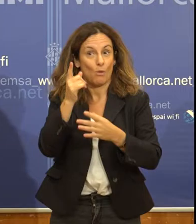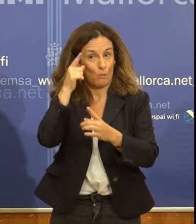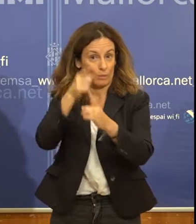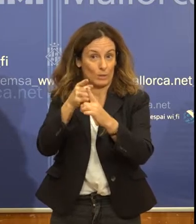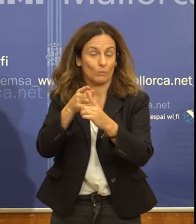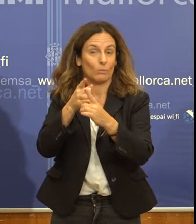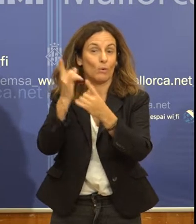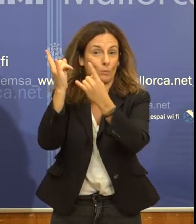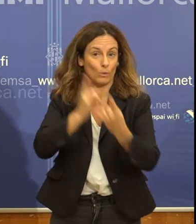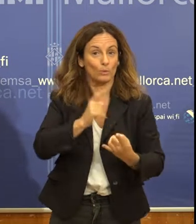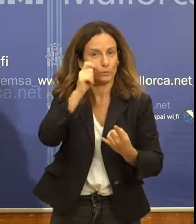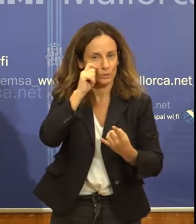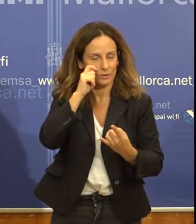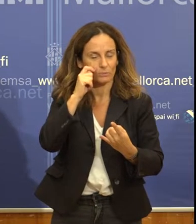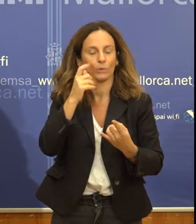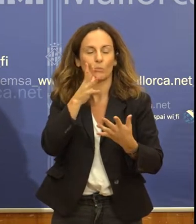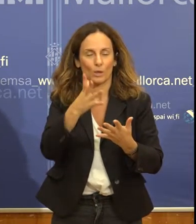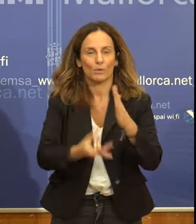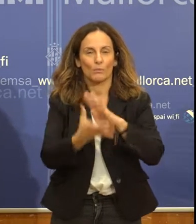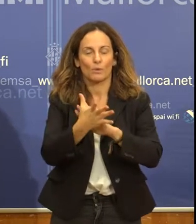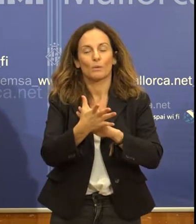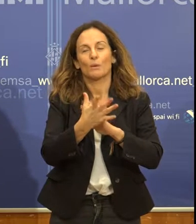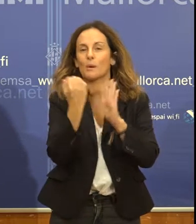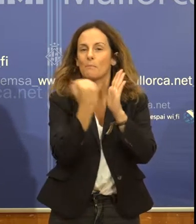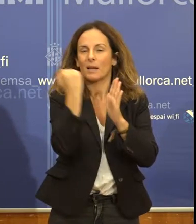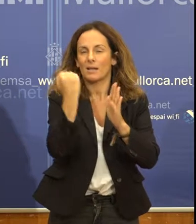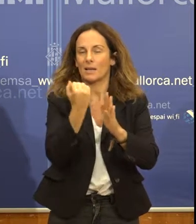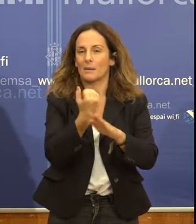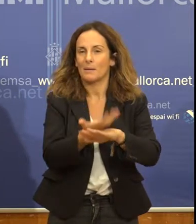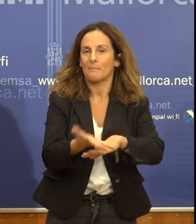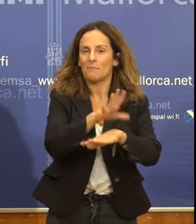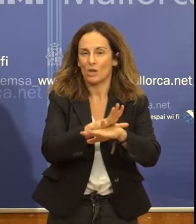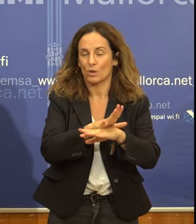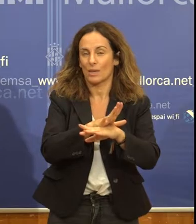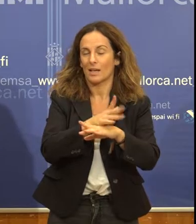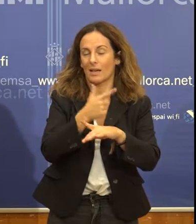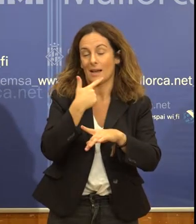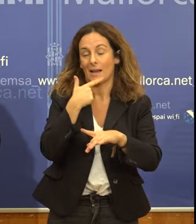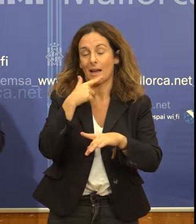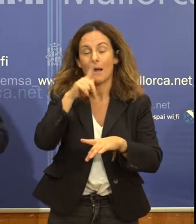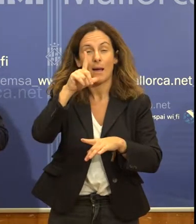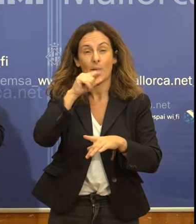Mallorca Birding, que com saben vam anar a presentar a l'ESTE aquest mes d'agost.